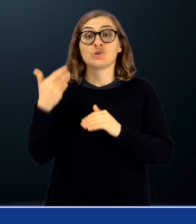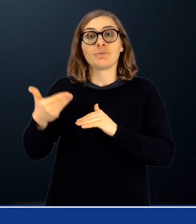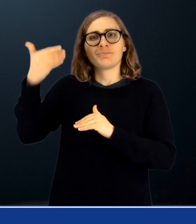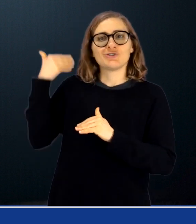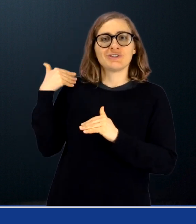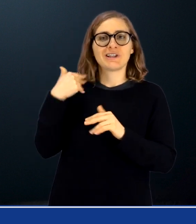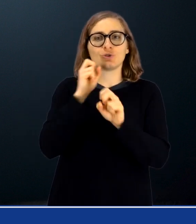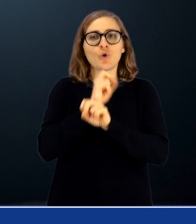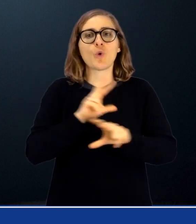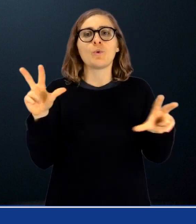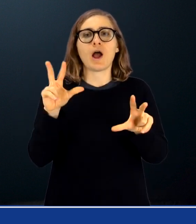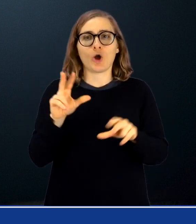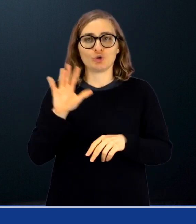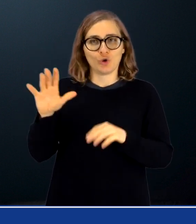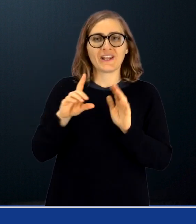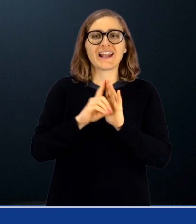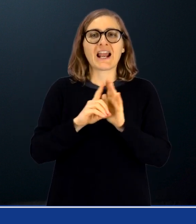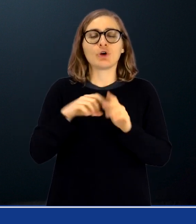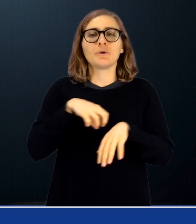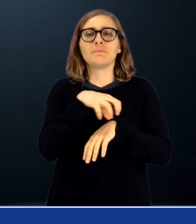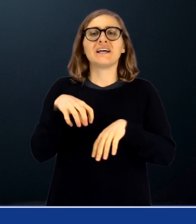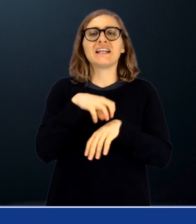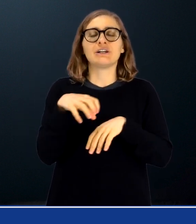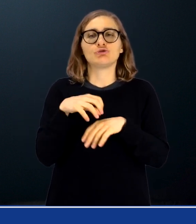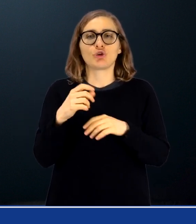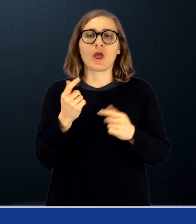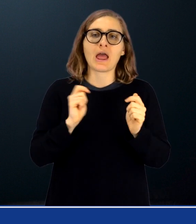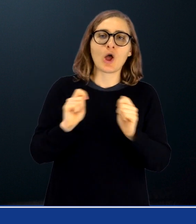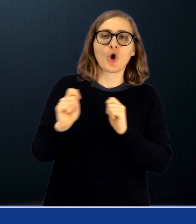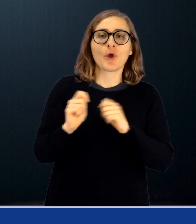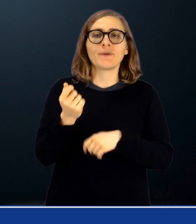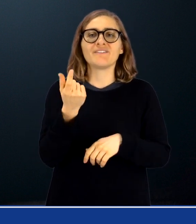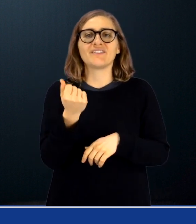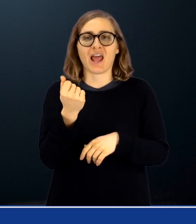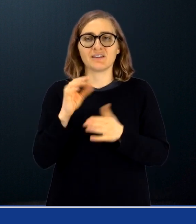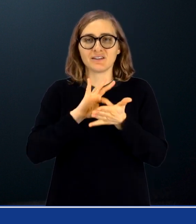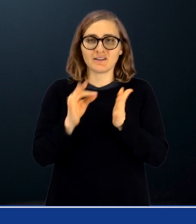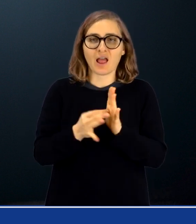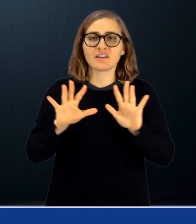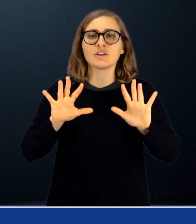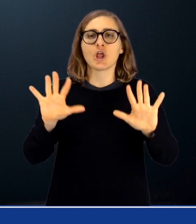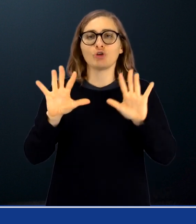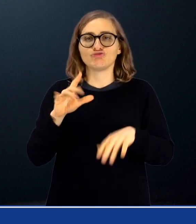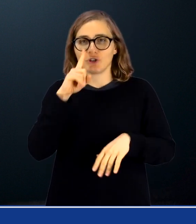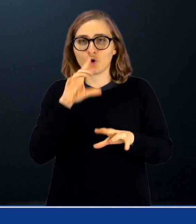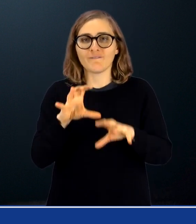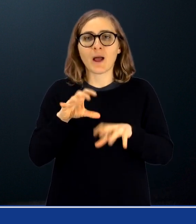Come reso noto con precedente comunicato, il decreto MEF del 10-11-2022 ha